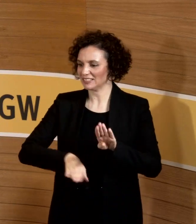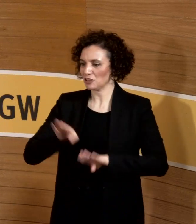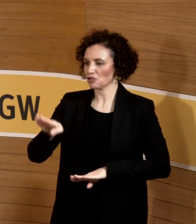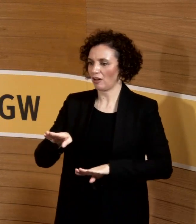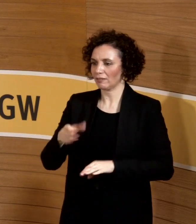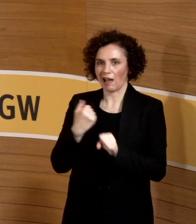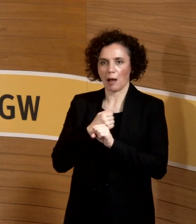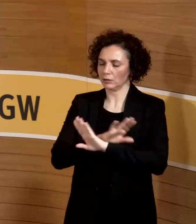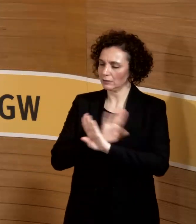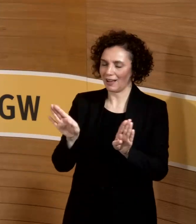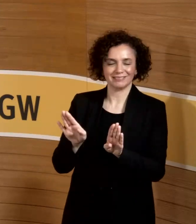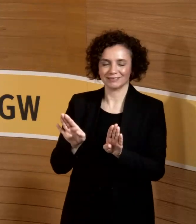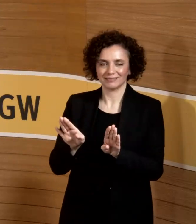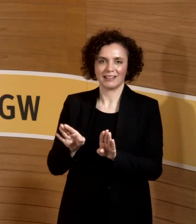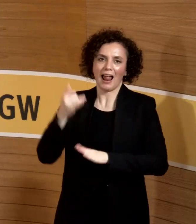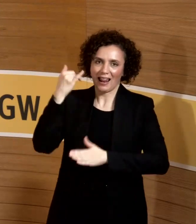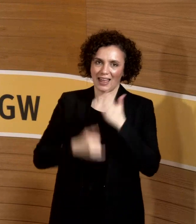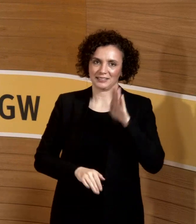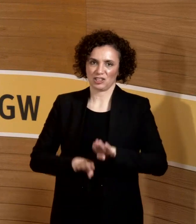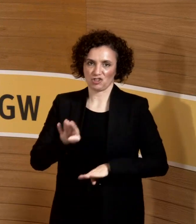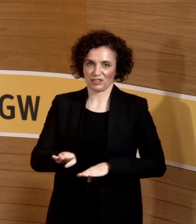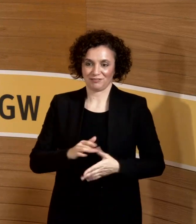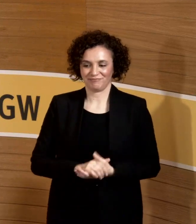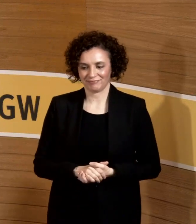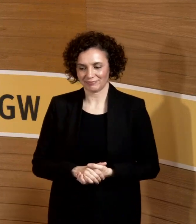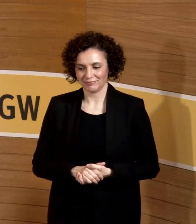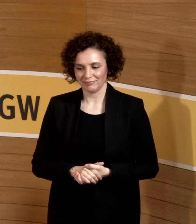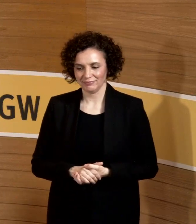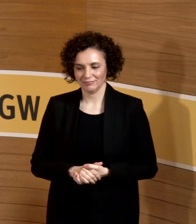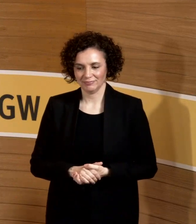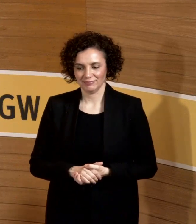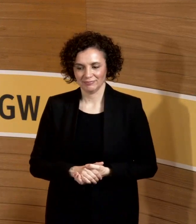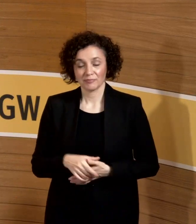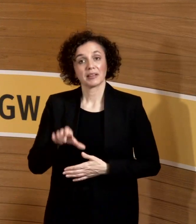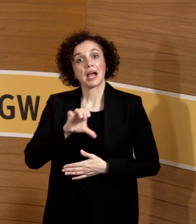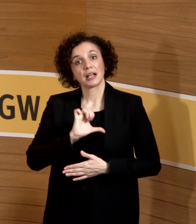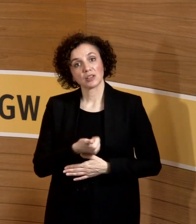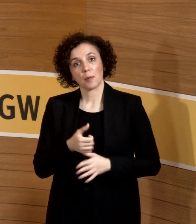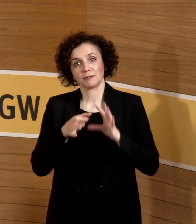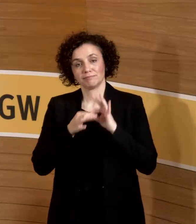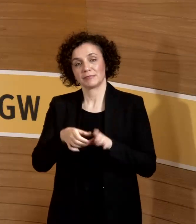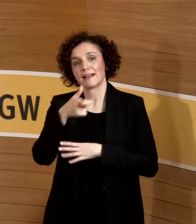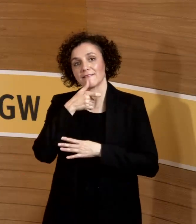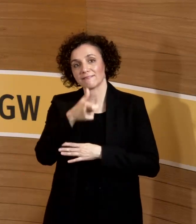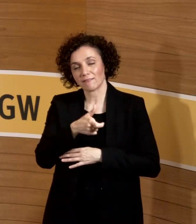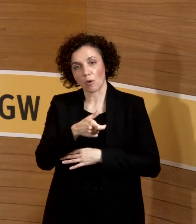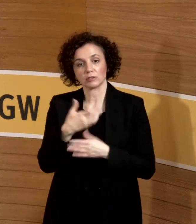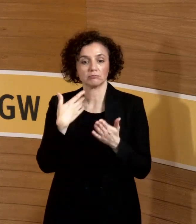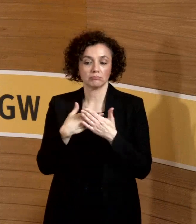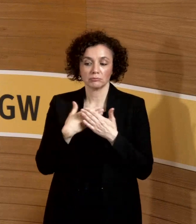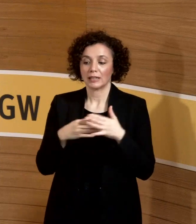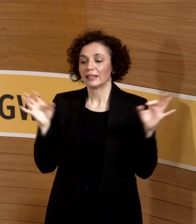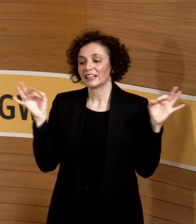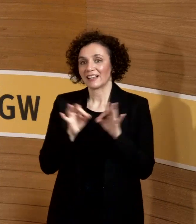am Ende. So, jetzt kommen wir noch mal zu diesem Begriff der unverantwortbaren Gefährdung. Es ist ein unbestimmter Rechtsbegriff im